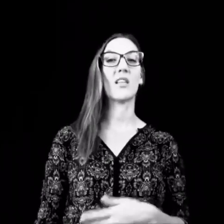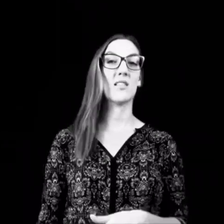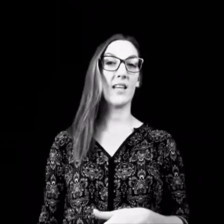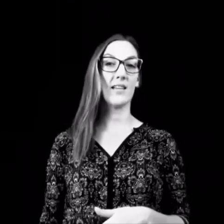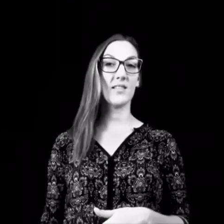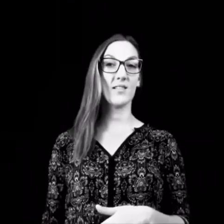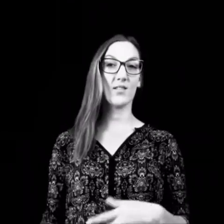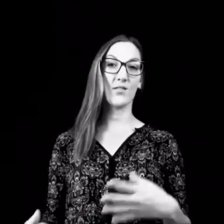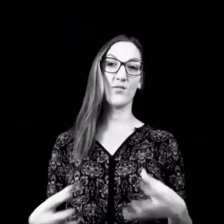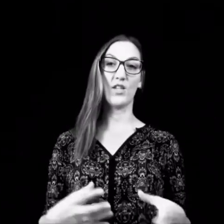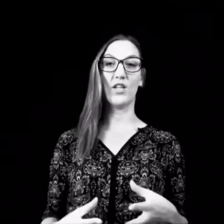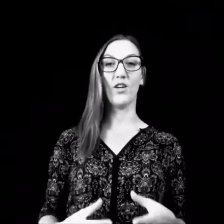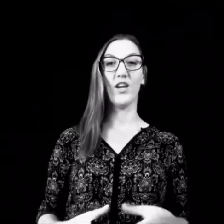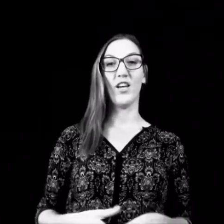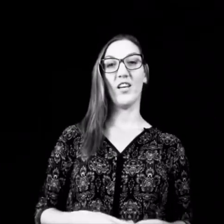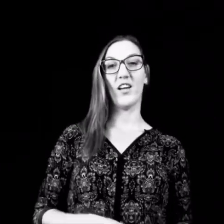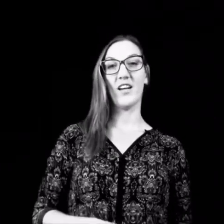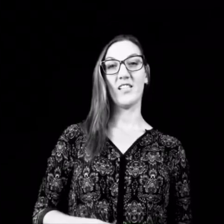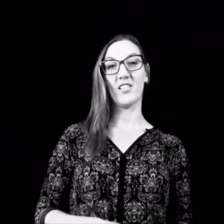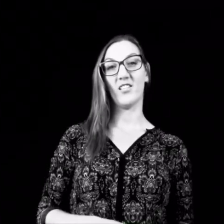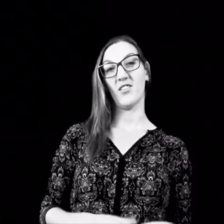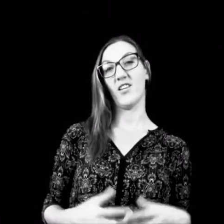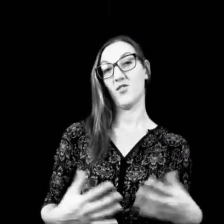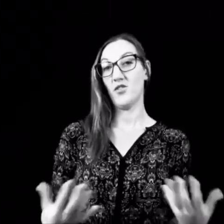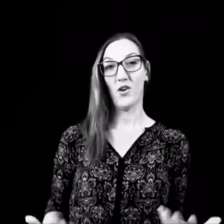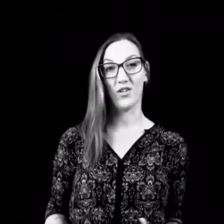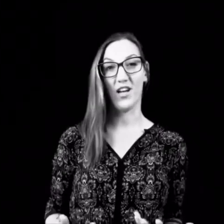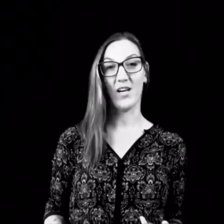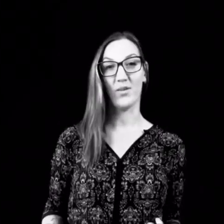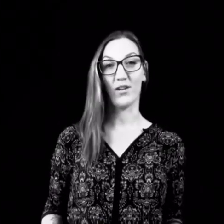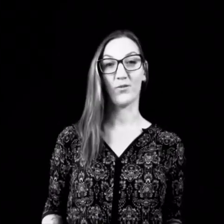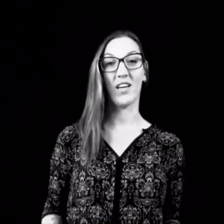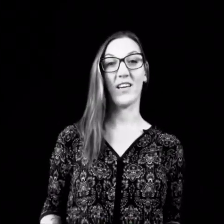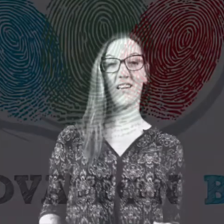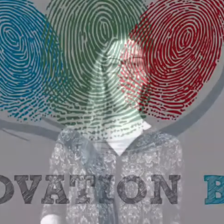Assistenz. Das sind die Inhalte, in denen es auch in der Heilpädagogik geht.